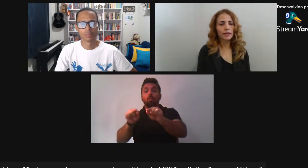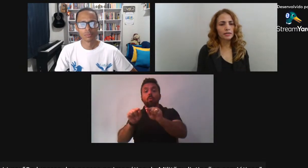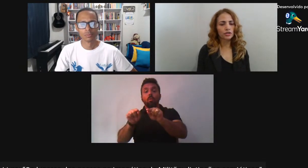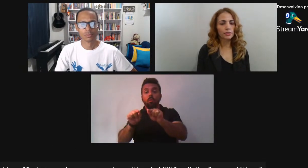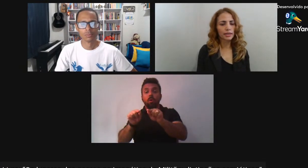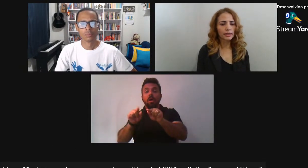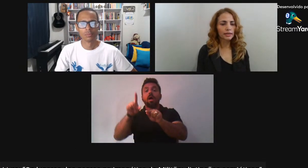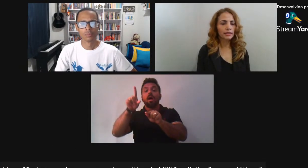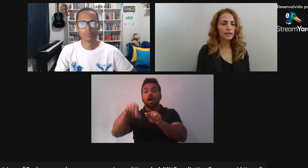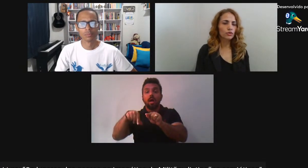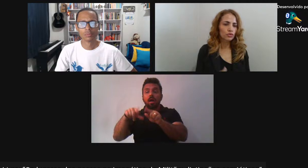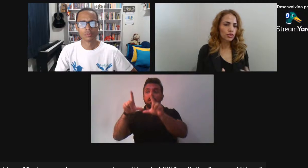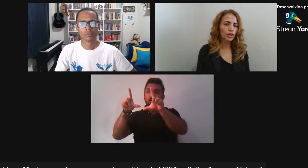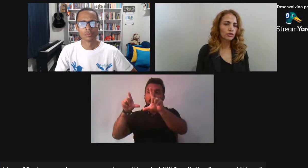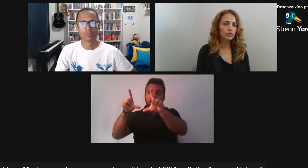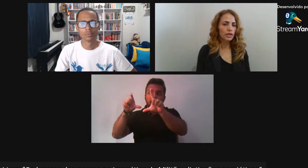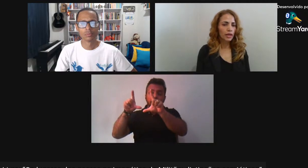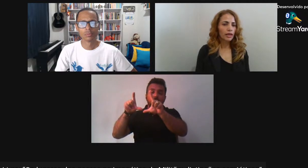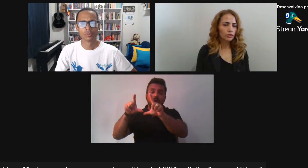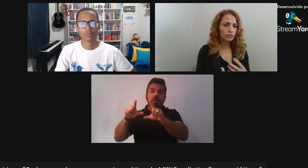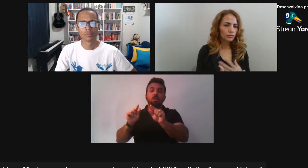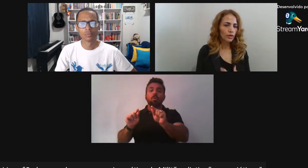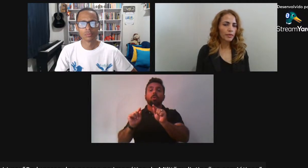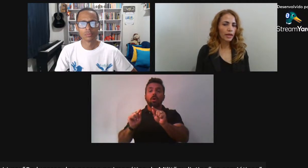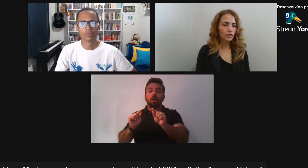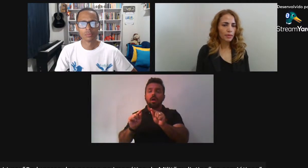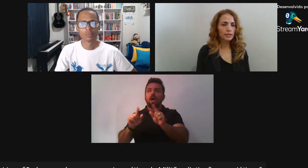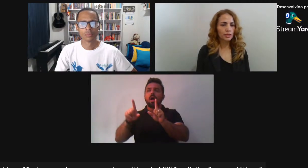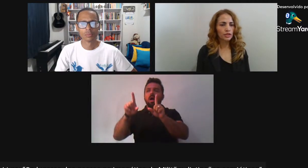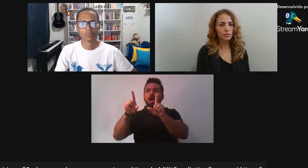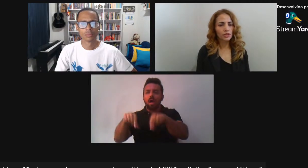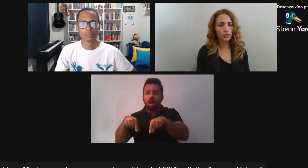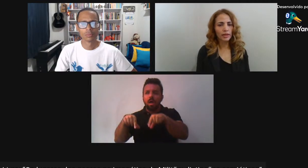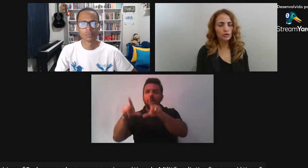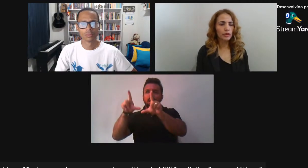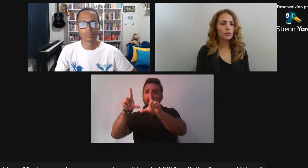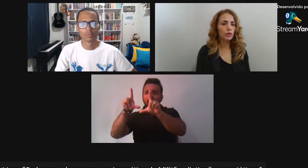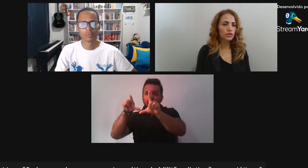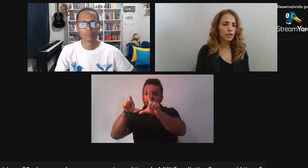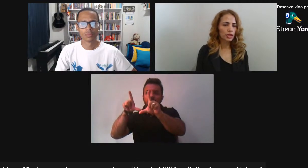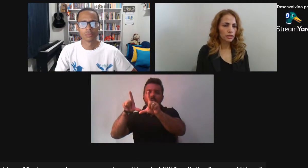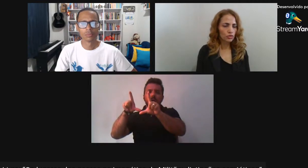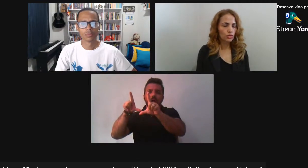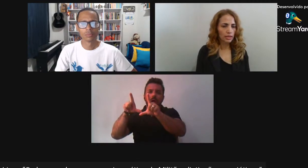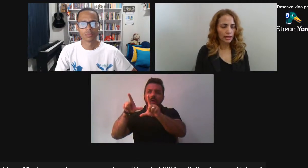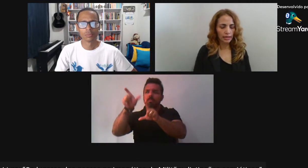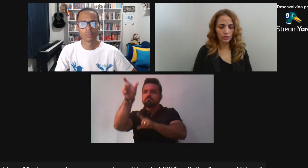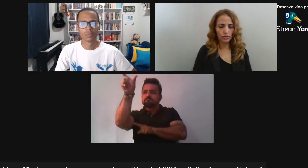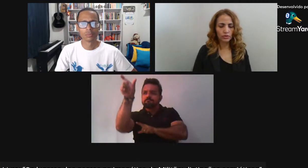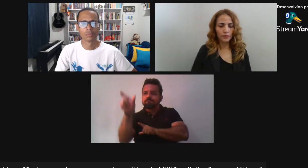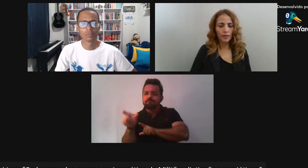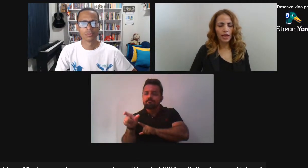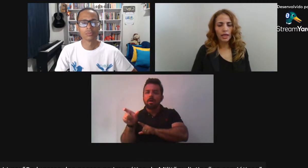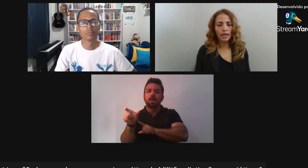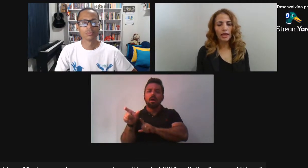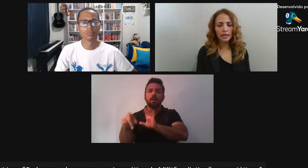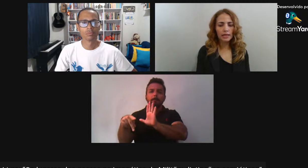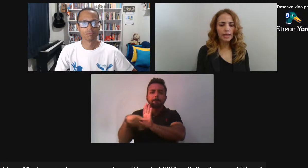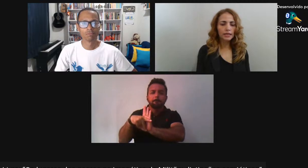esfera Um pouco mais íntima Que trata os sujeitos Em um ambiente mais íntimo Mais voltados para os próprios interesses Dos retratados